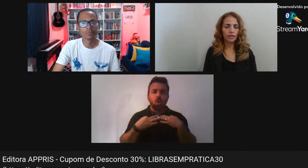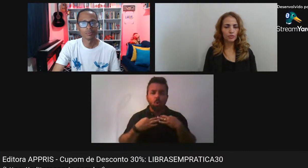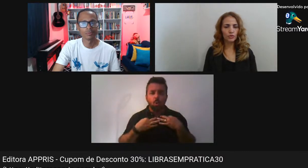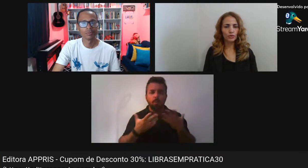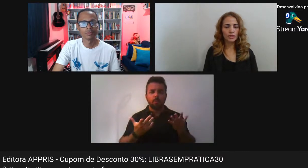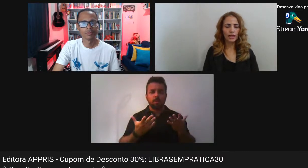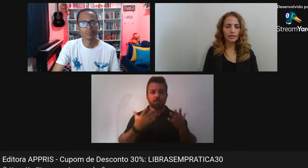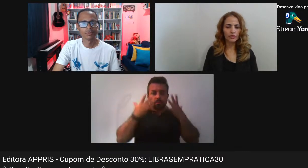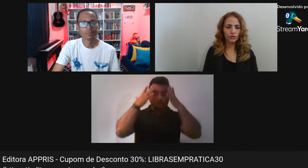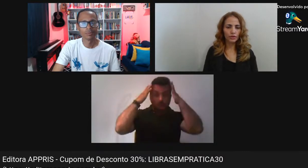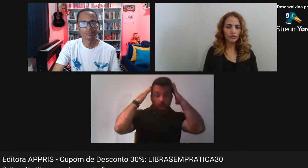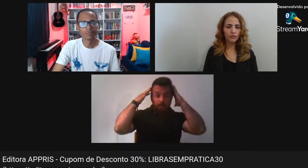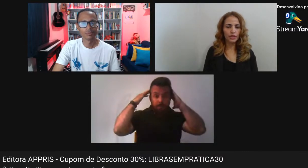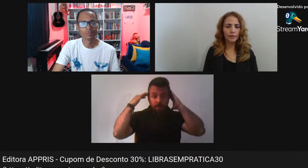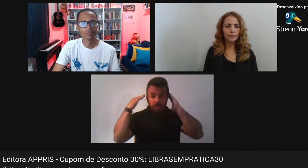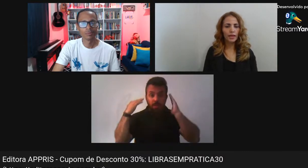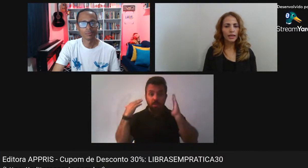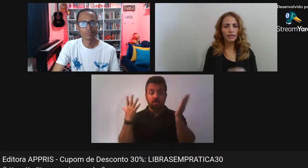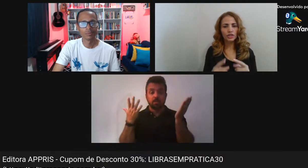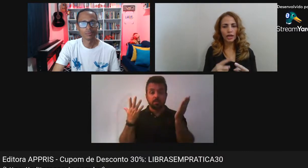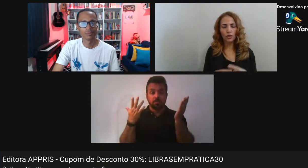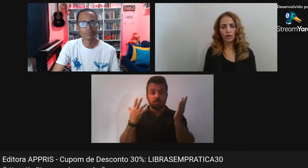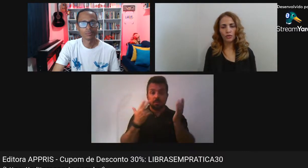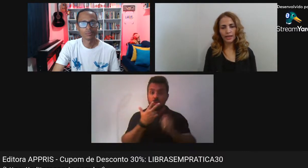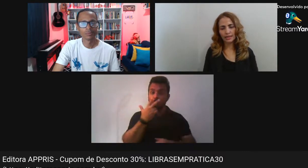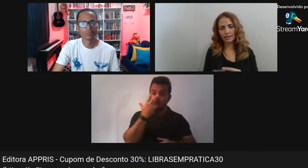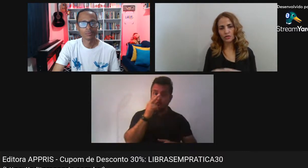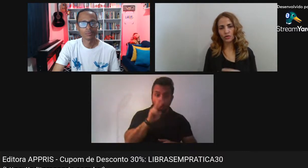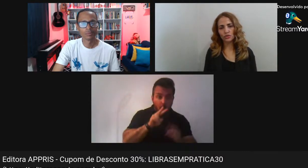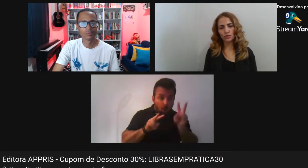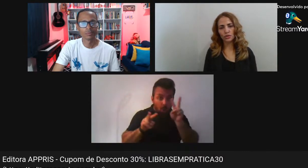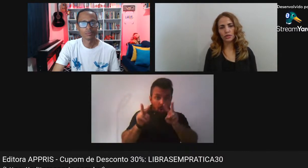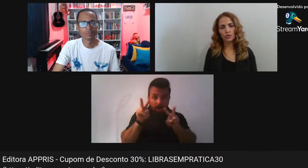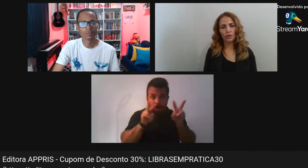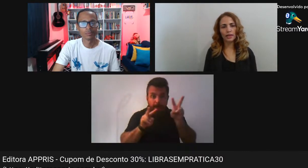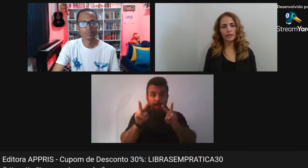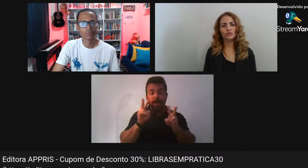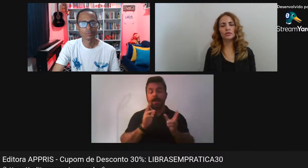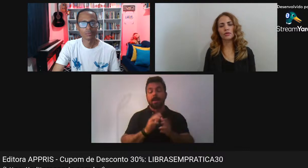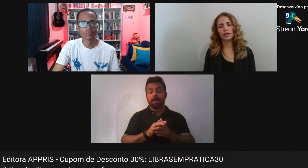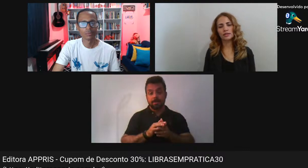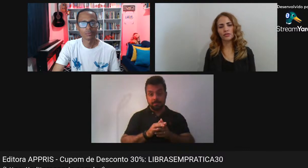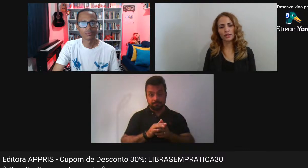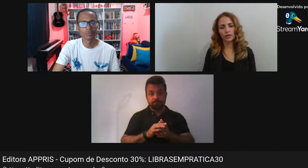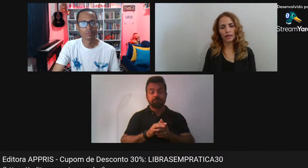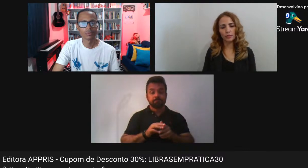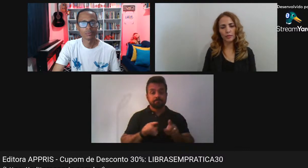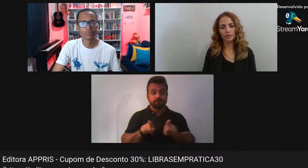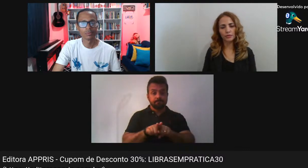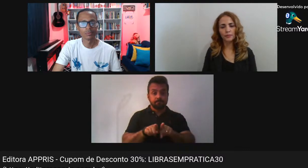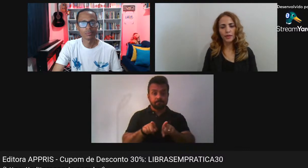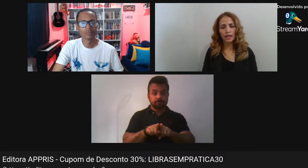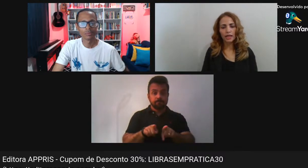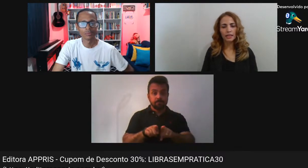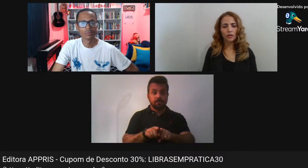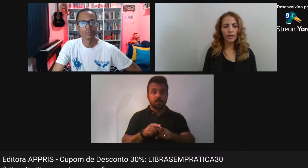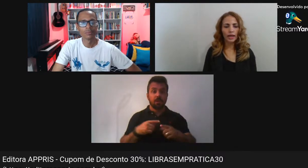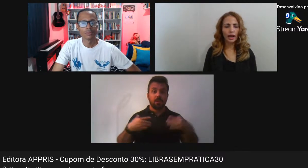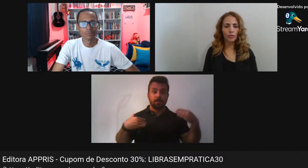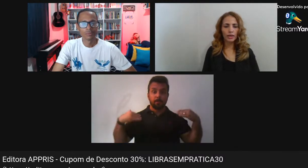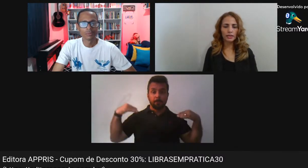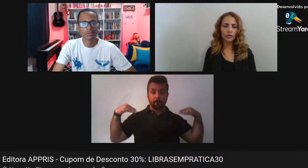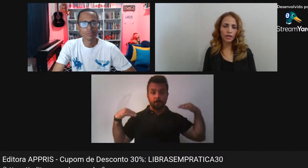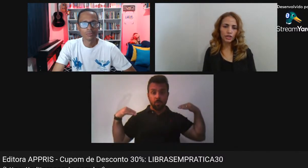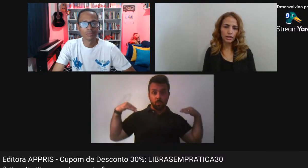gesto Que as pessoas têm Nessa fotografia E dialogo Essas questões todas Com a realidade social Que eles enfrentam Naquele momento Então